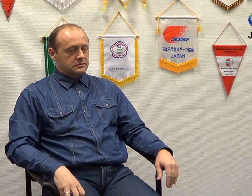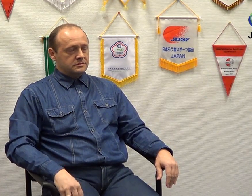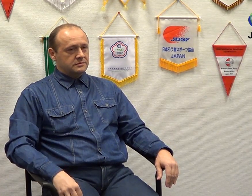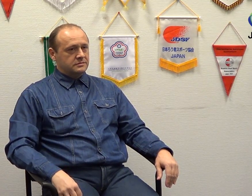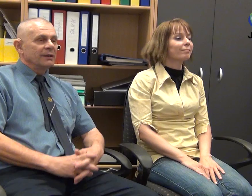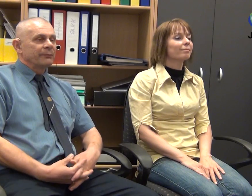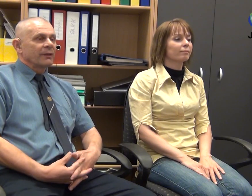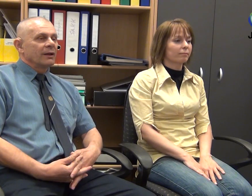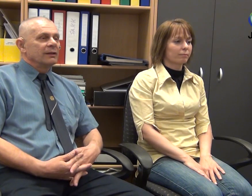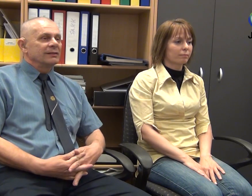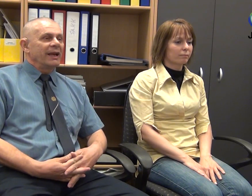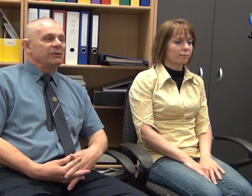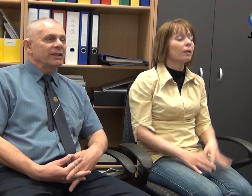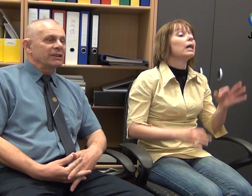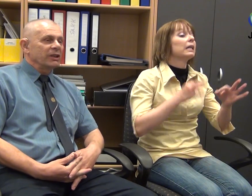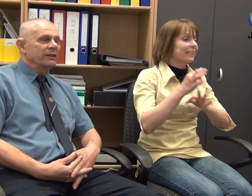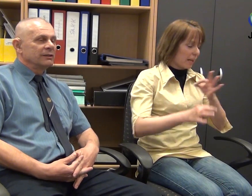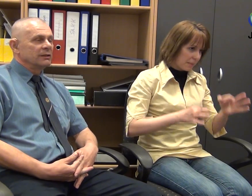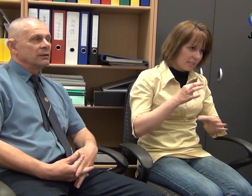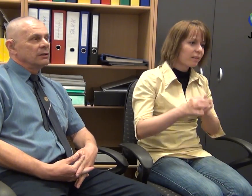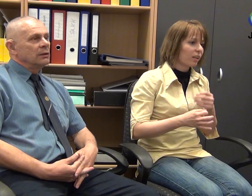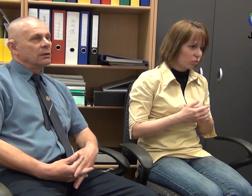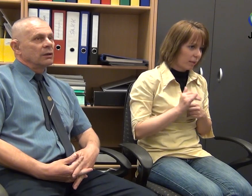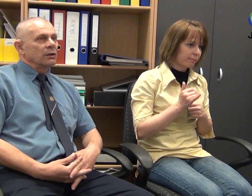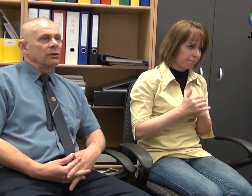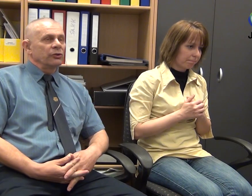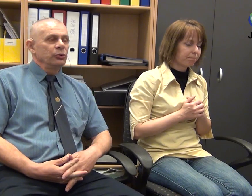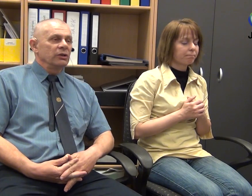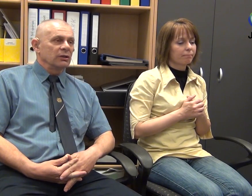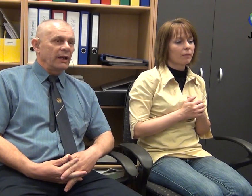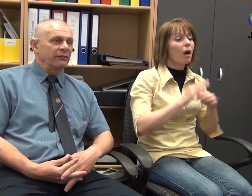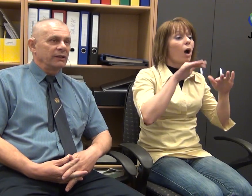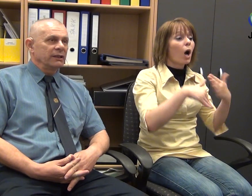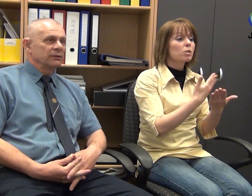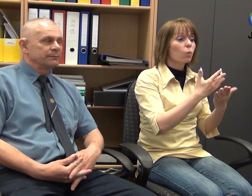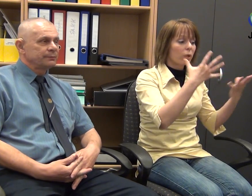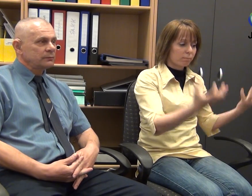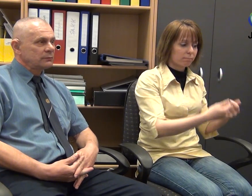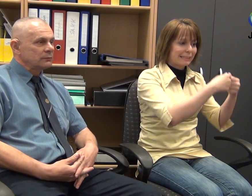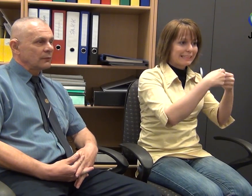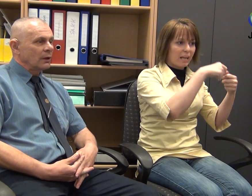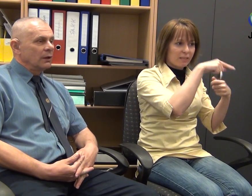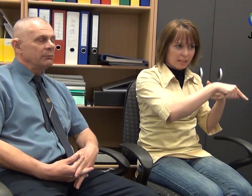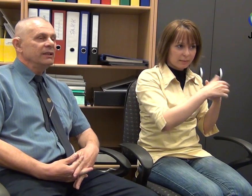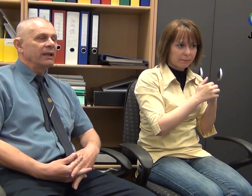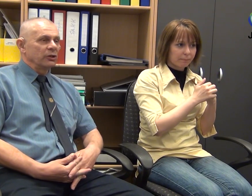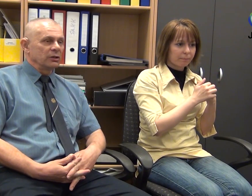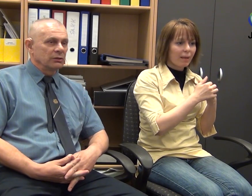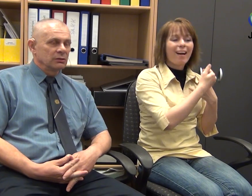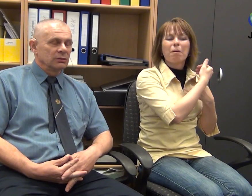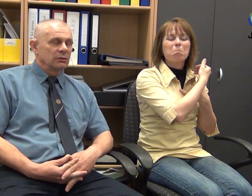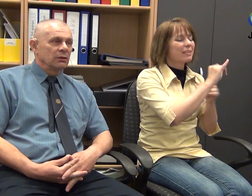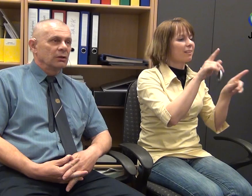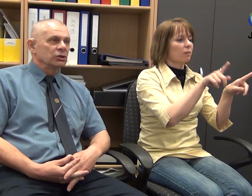támogatják-e? Természetesen az új szervezet minden